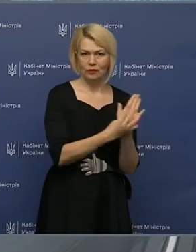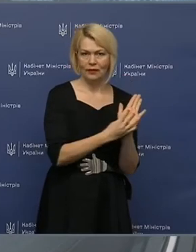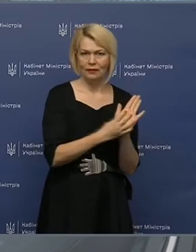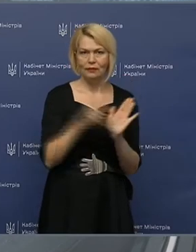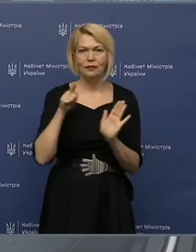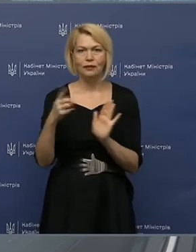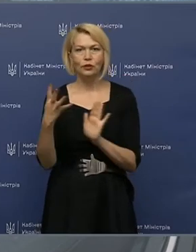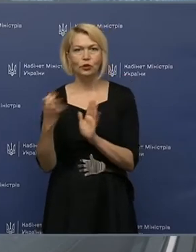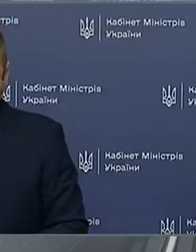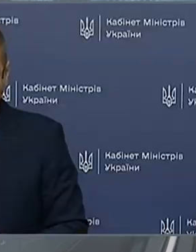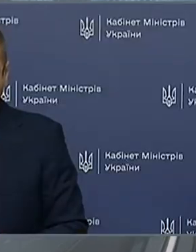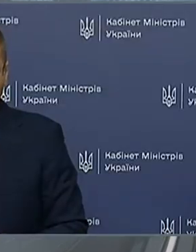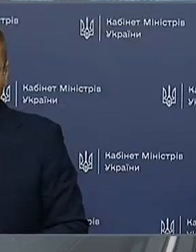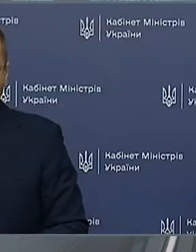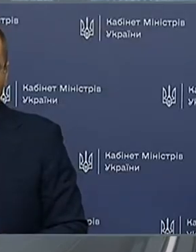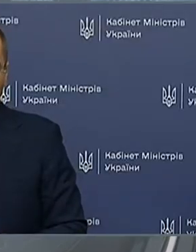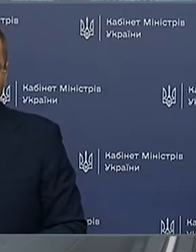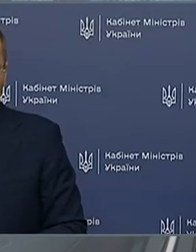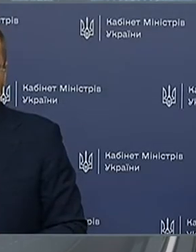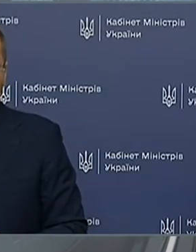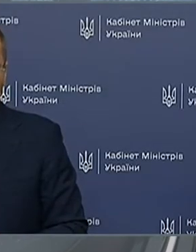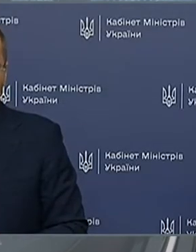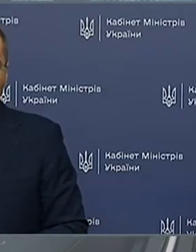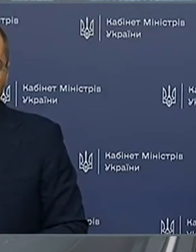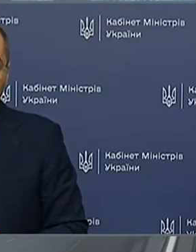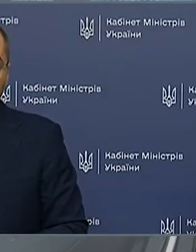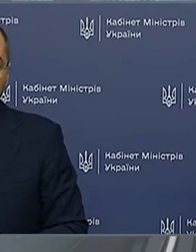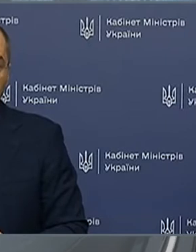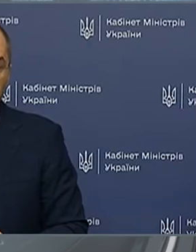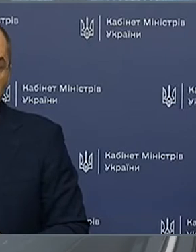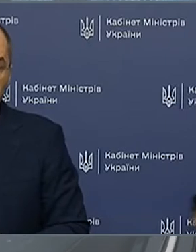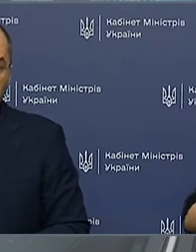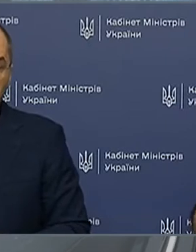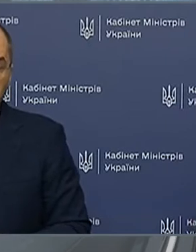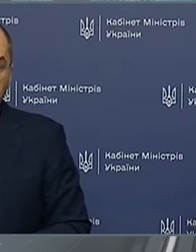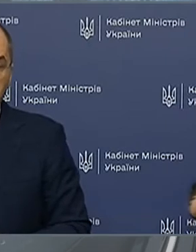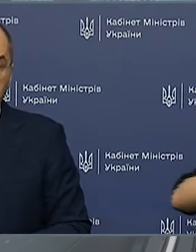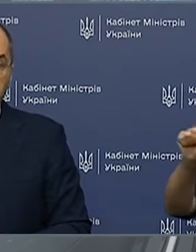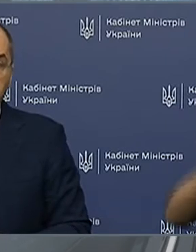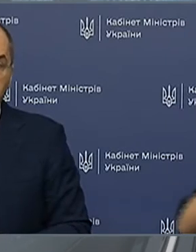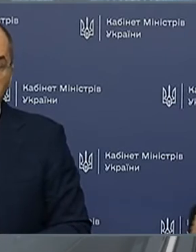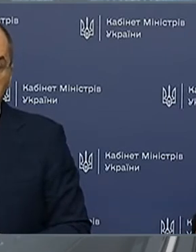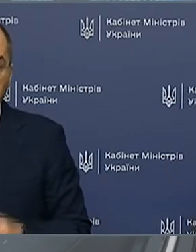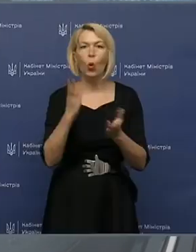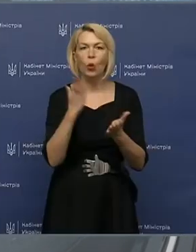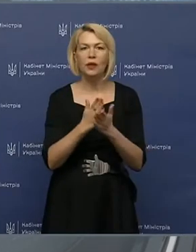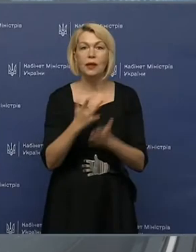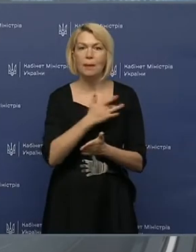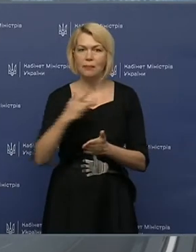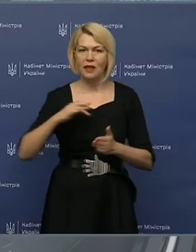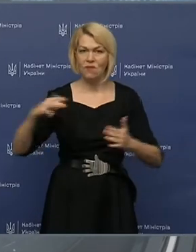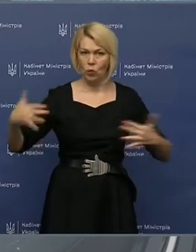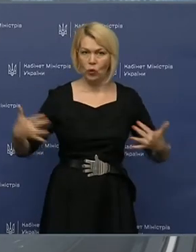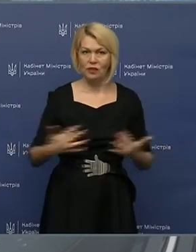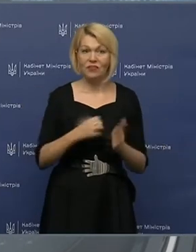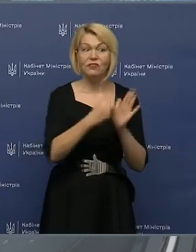1410. Також в нас стрімке зростання щодо реєстрації пневмонії. Якщо з